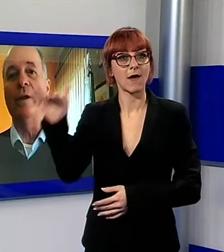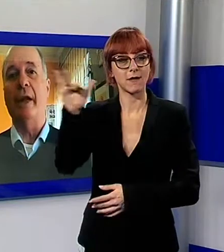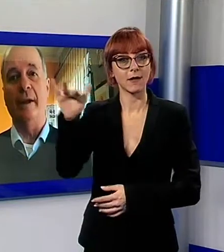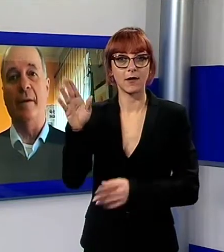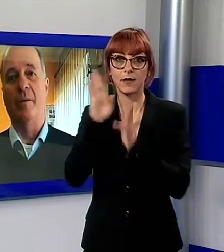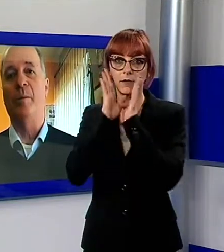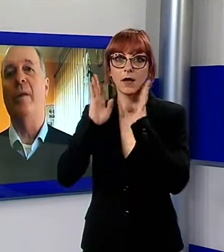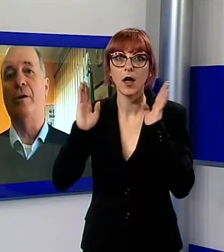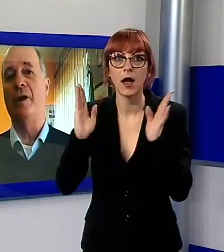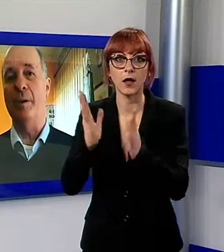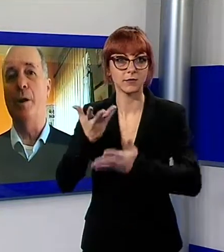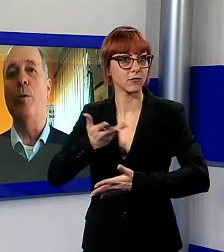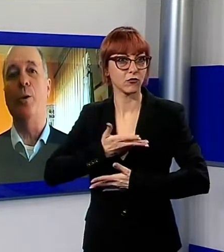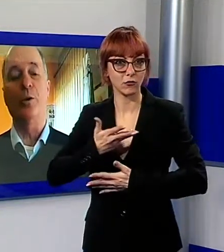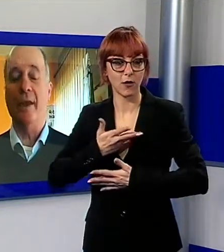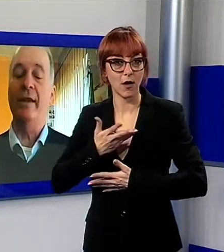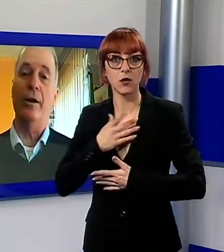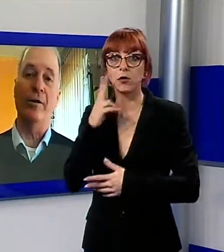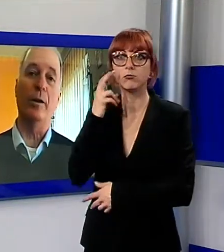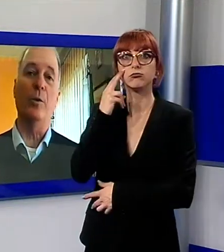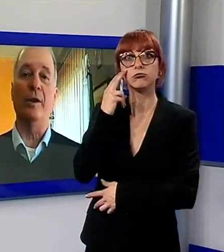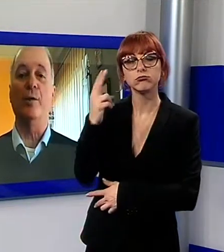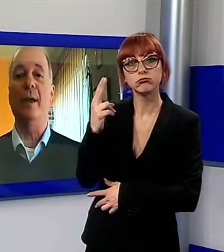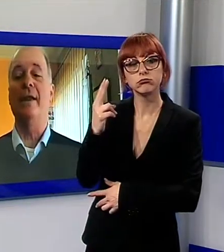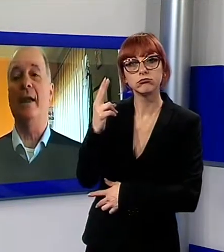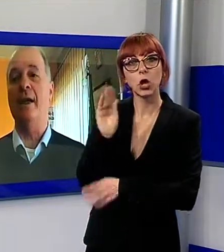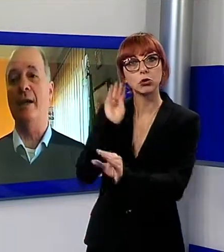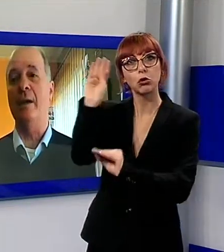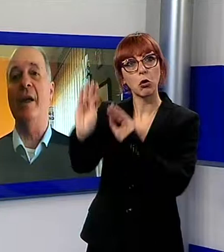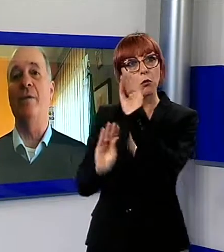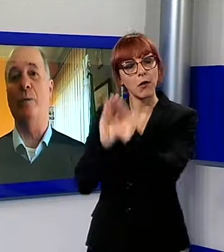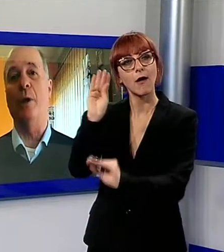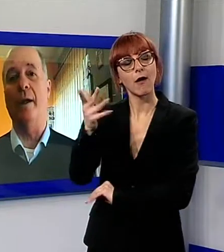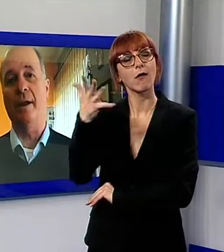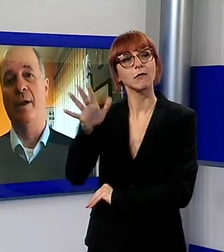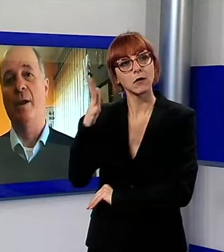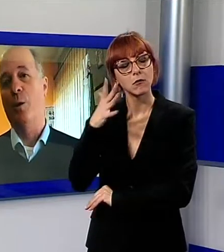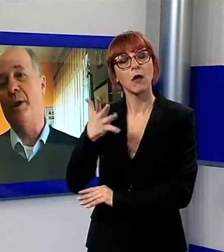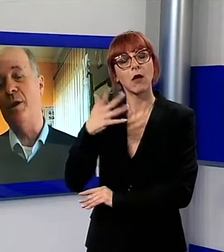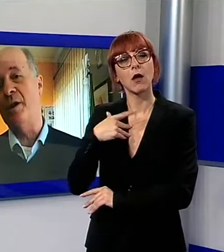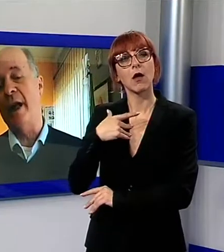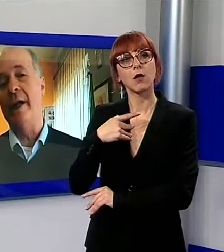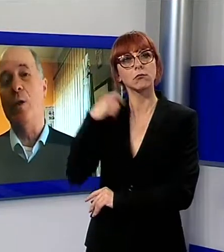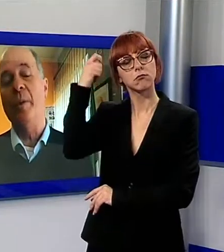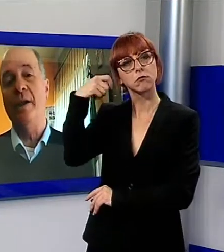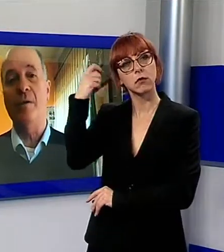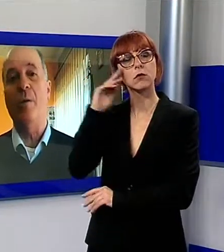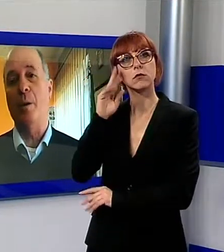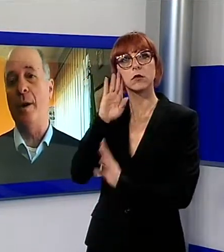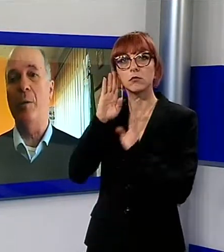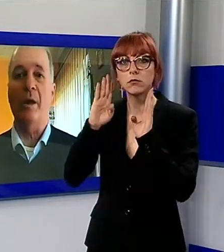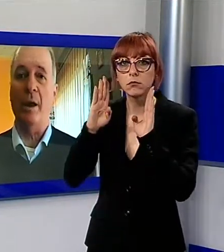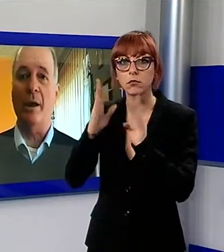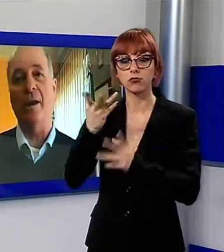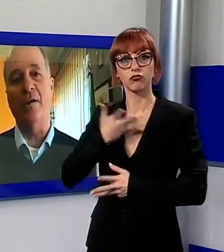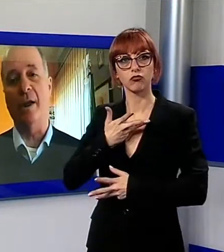stati molto attenti. Hanno seguito con molto interesse, hanno fatto molte domande anche ben strutturate. Quindi io direi che l'obiettivo